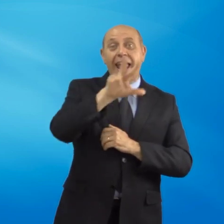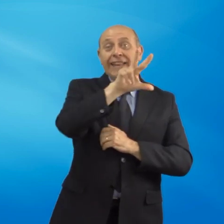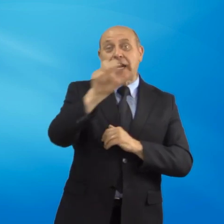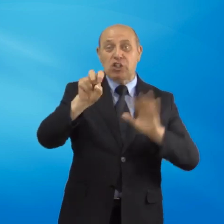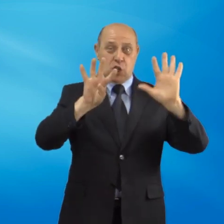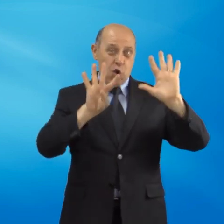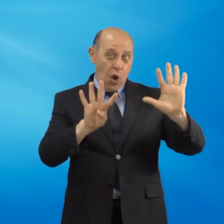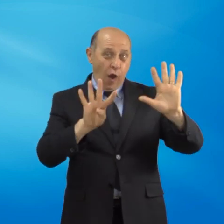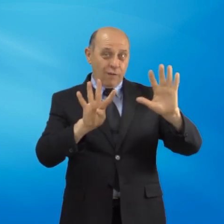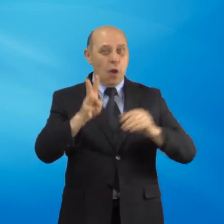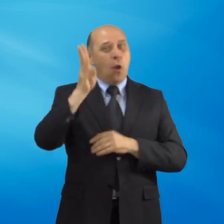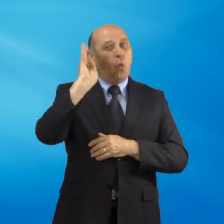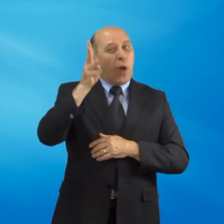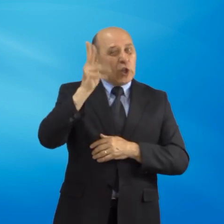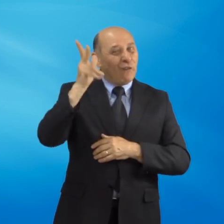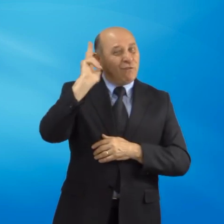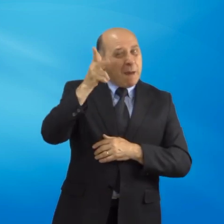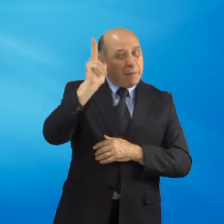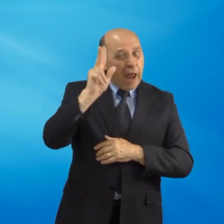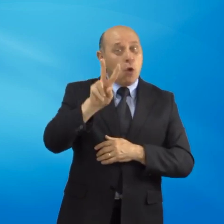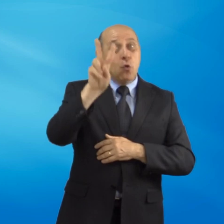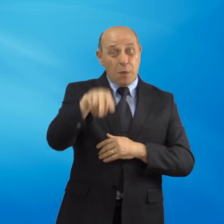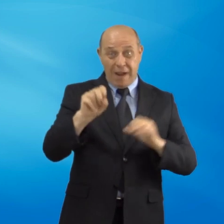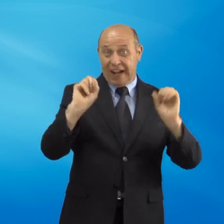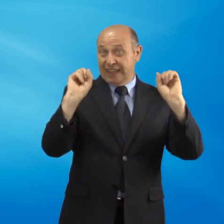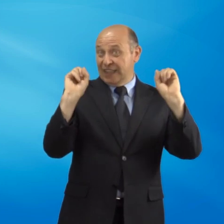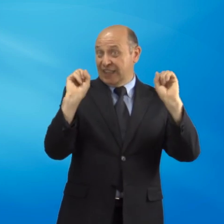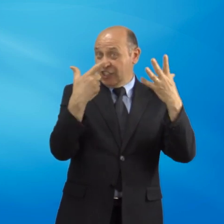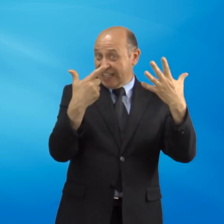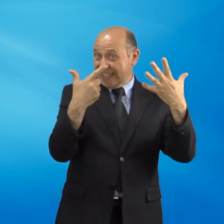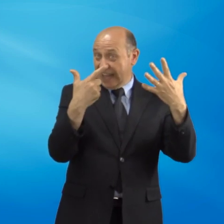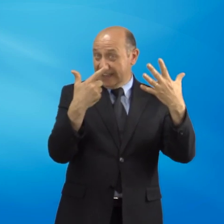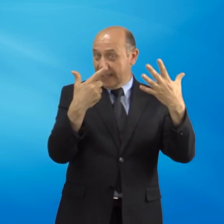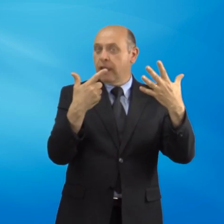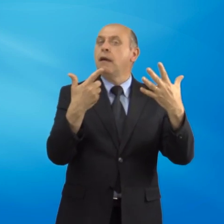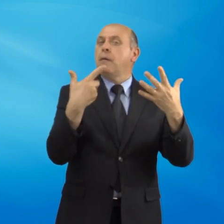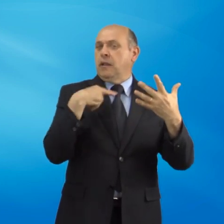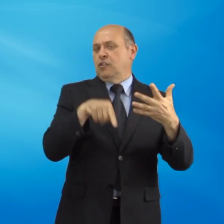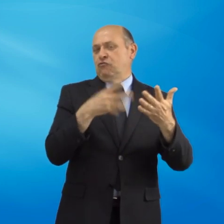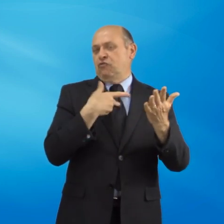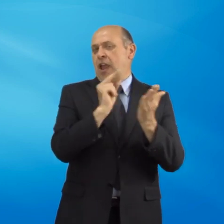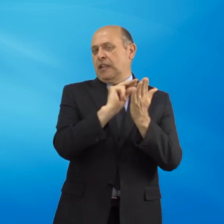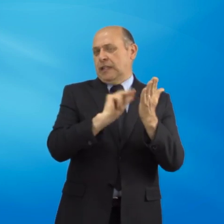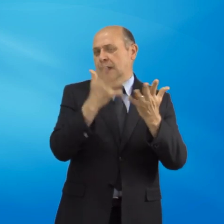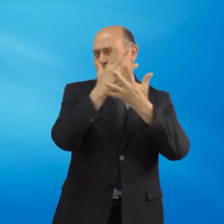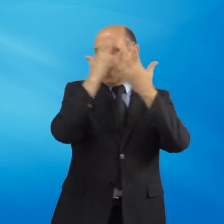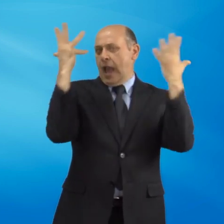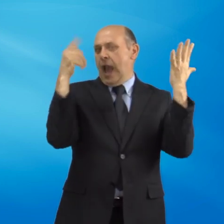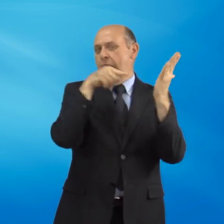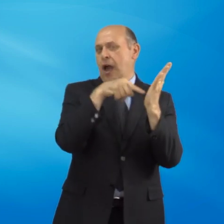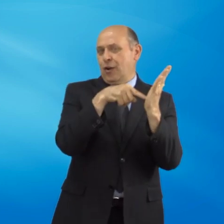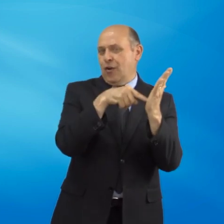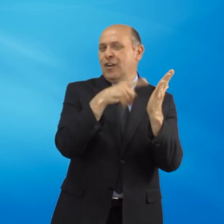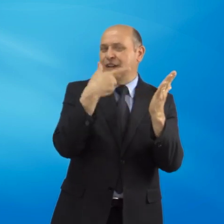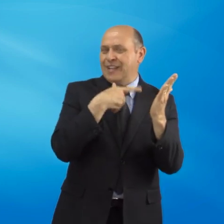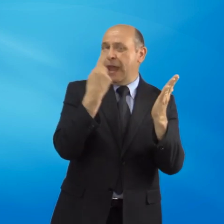del 14 febbraio 2017 era però chiarito che queste misure sulle agevolazioni